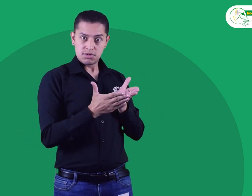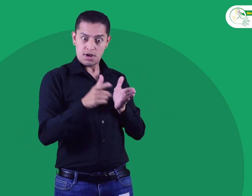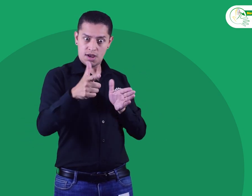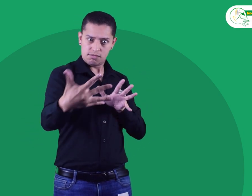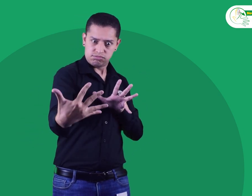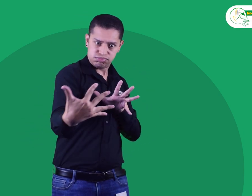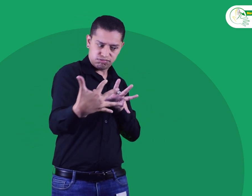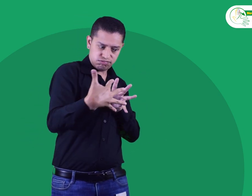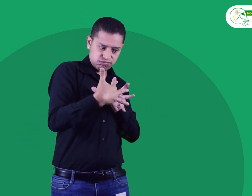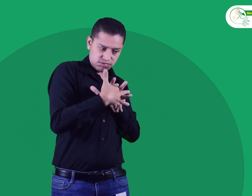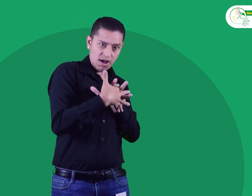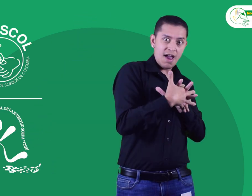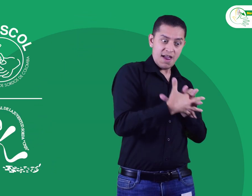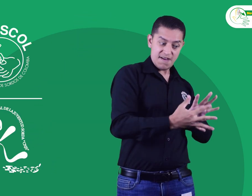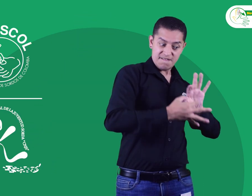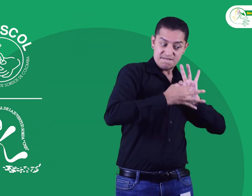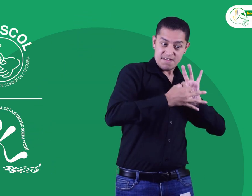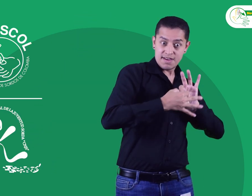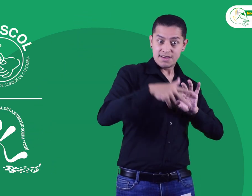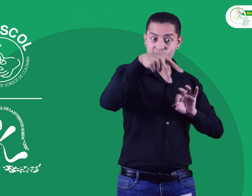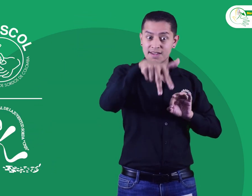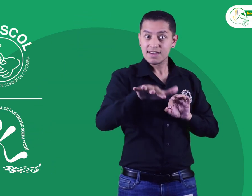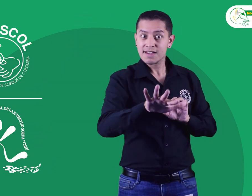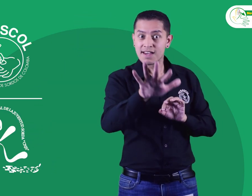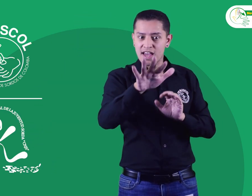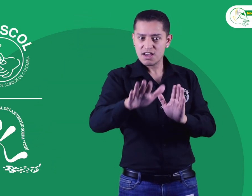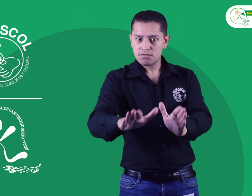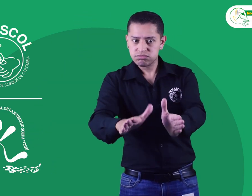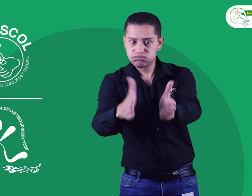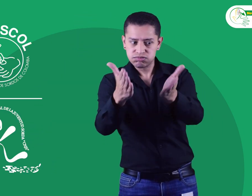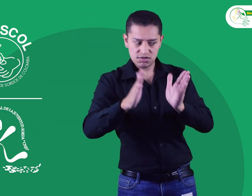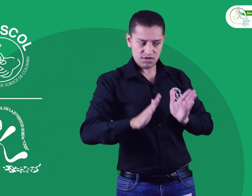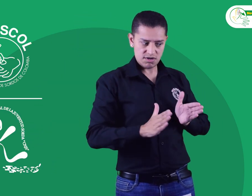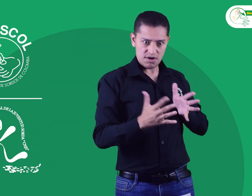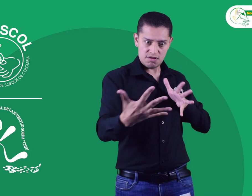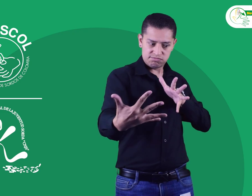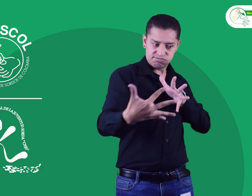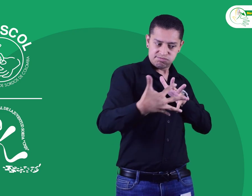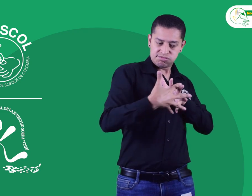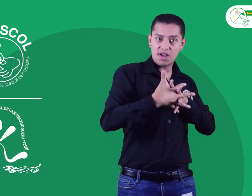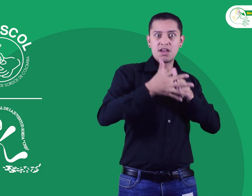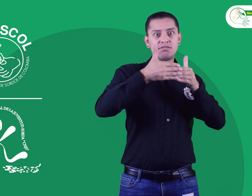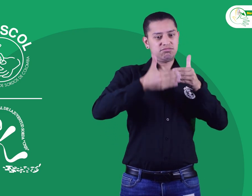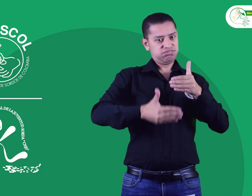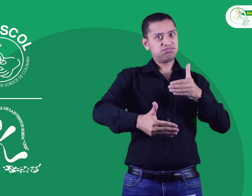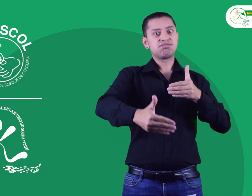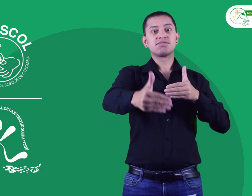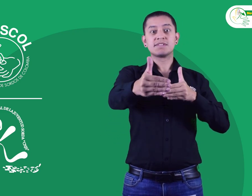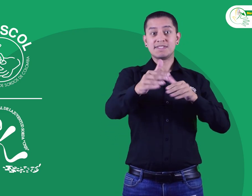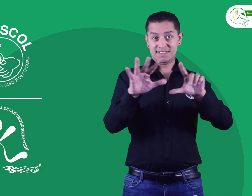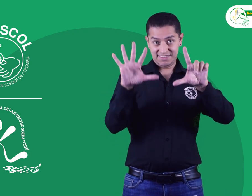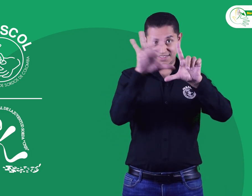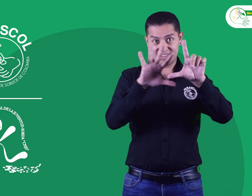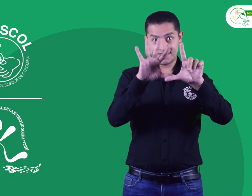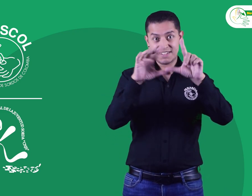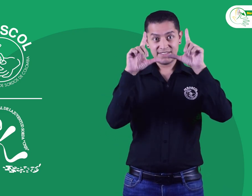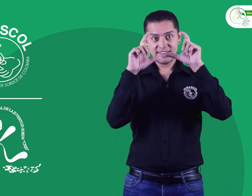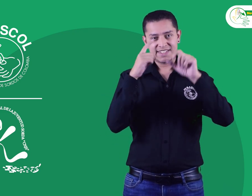y el mejoramiento tanto del CNJS como de FENASCOL. Los dejo con algunos videos e imágenes de esos